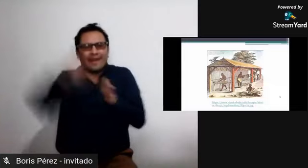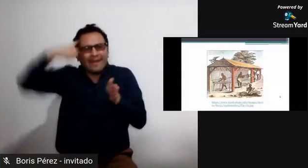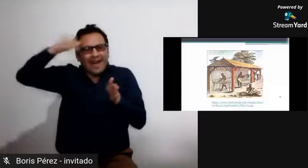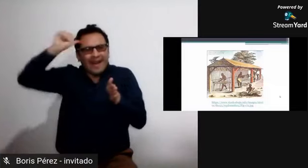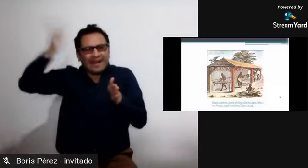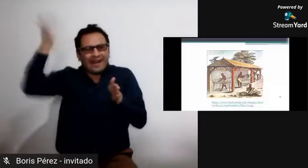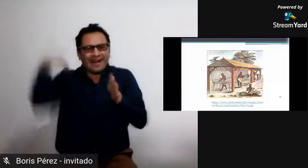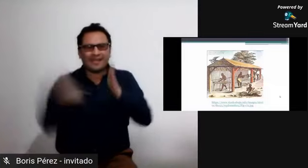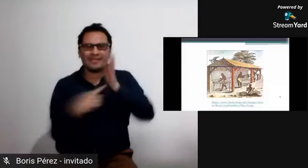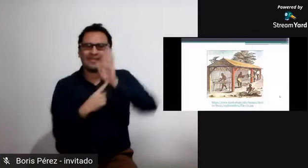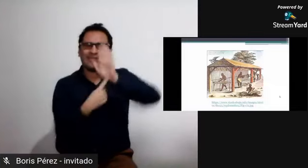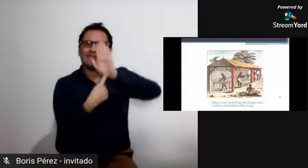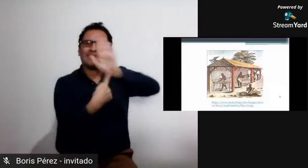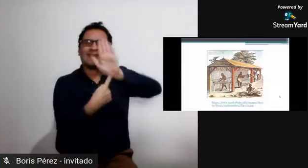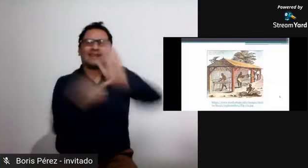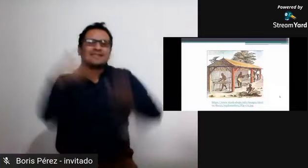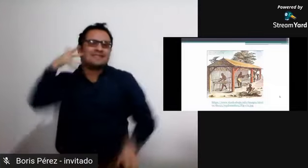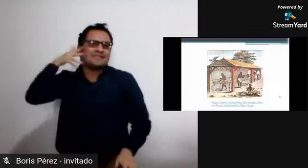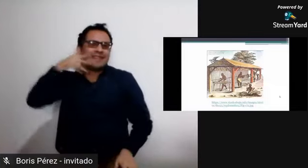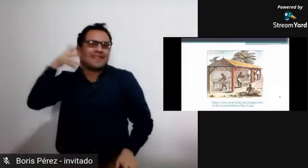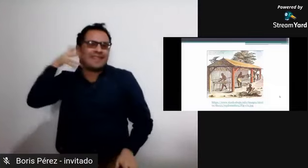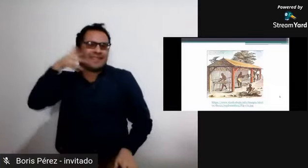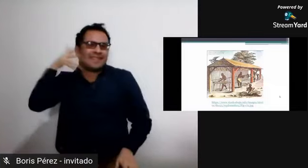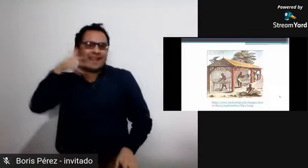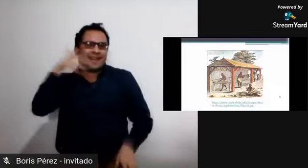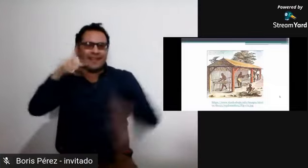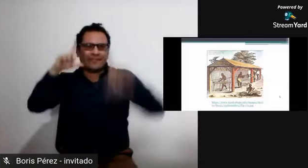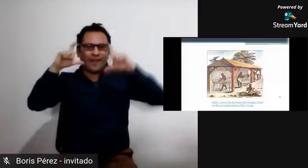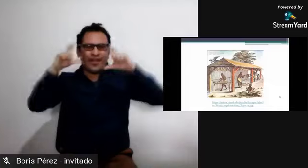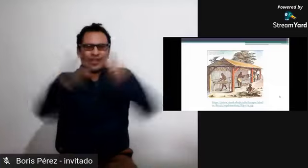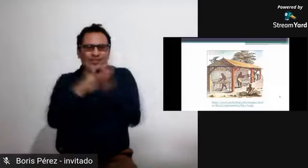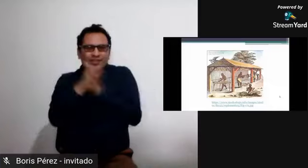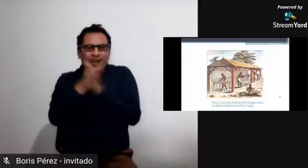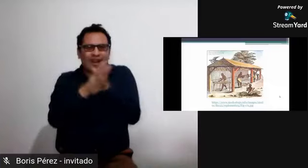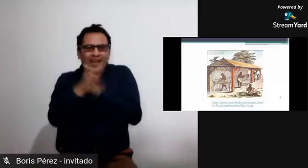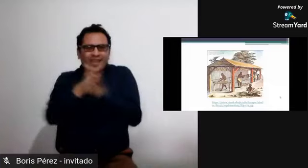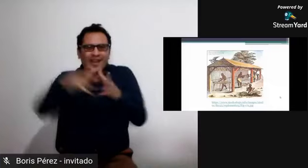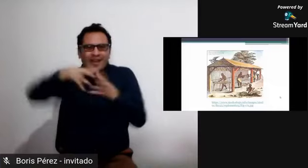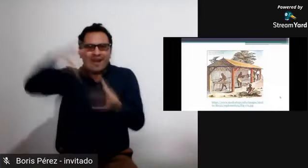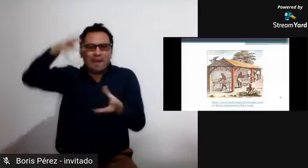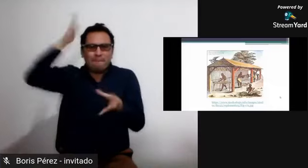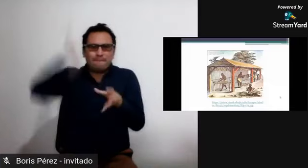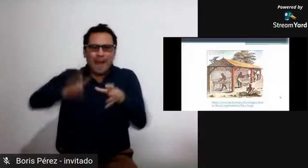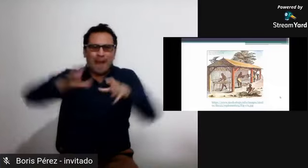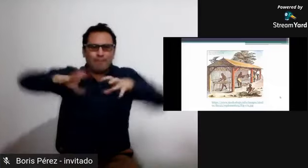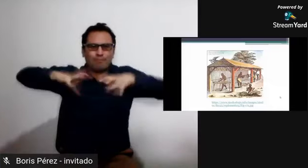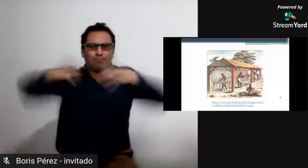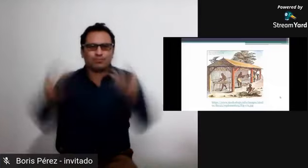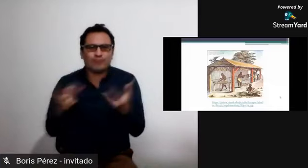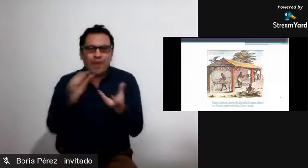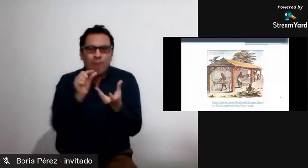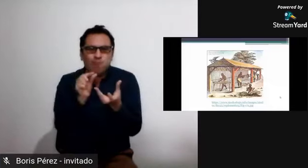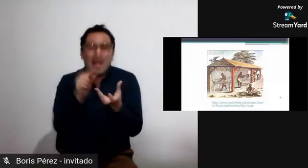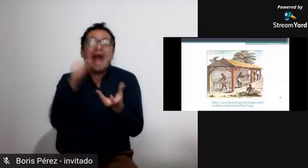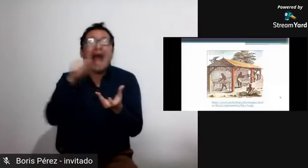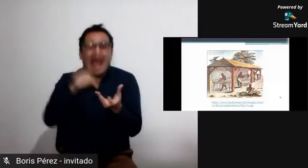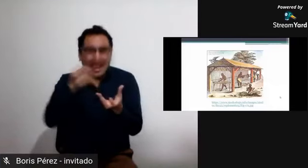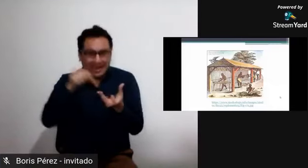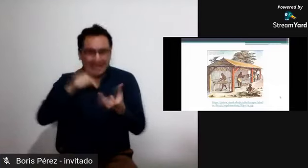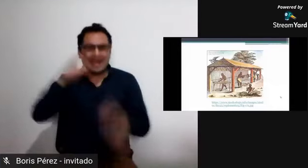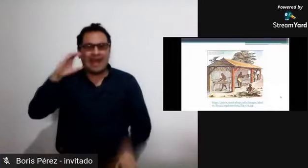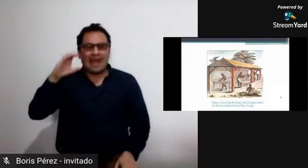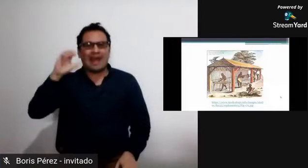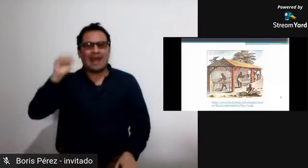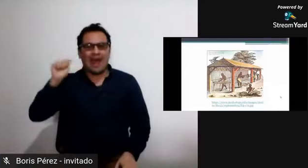que es la fuente principal del chocolate si habíamos visto también en una ocasión anterior